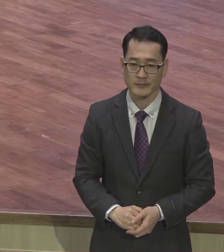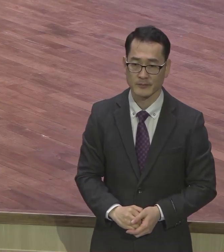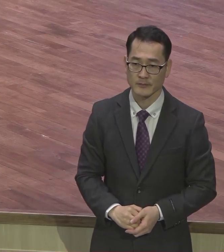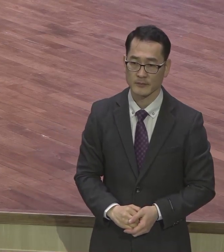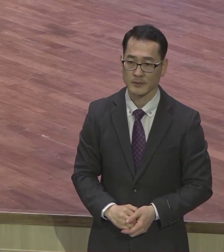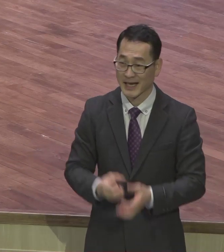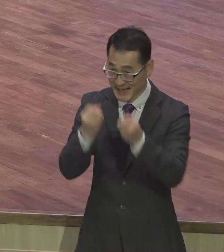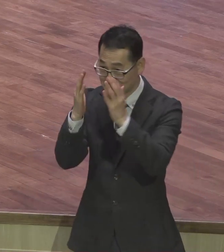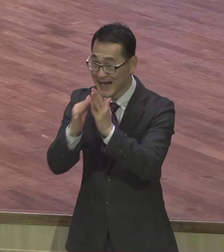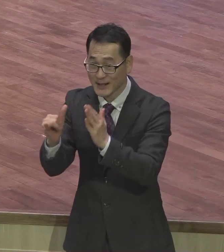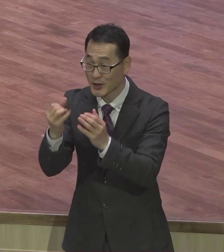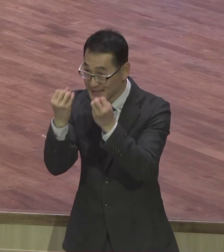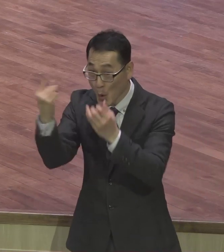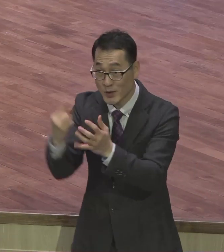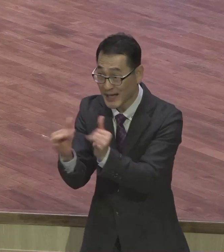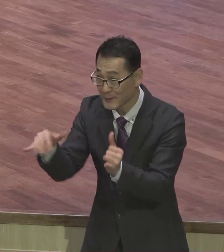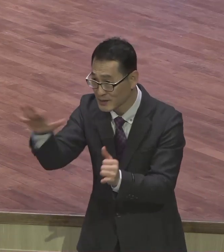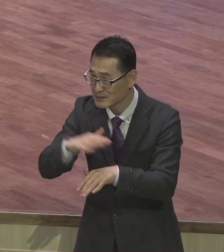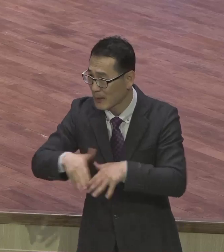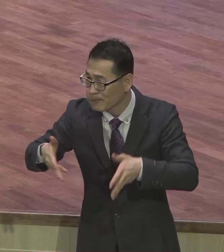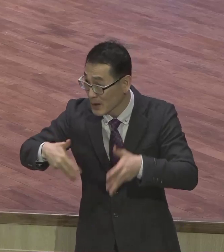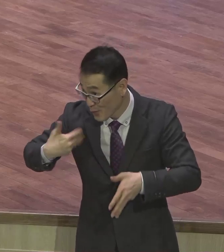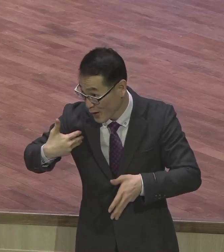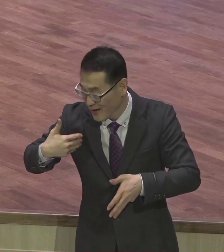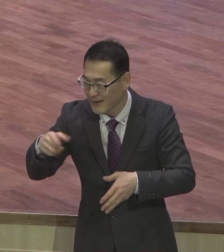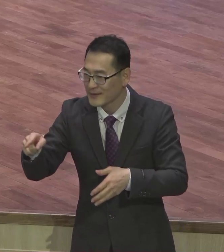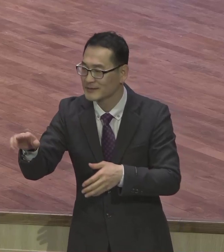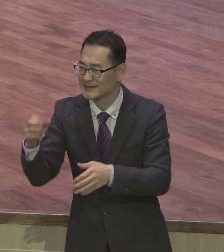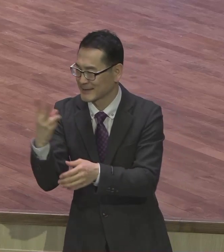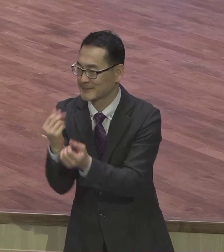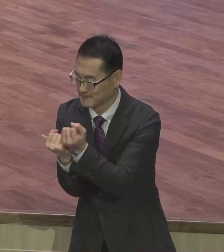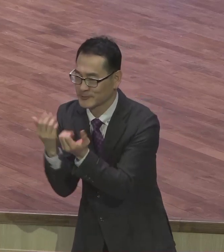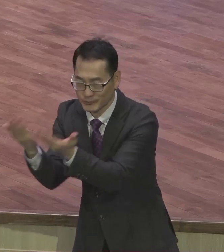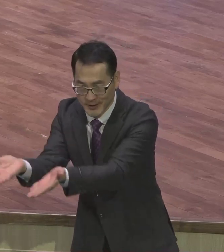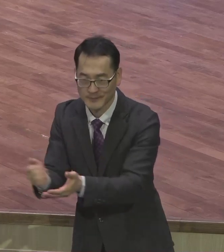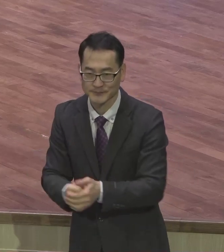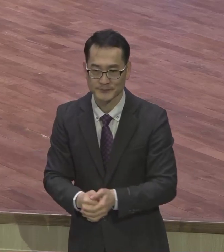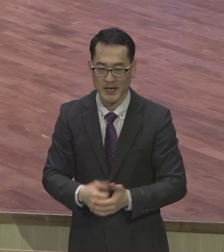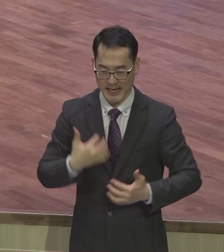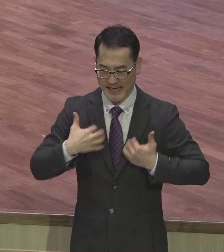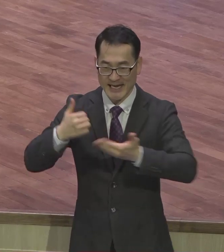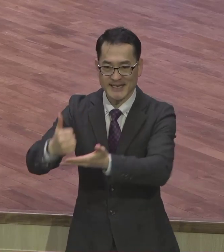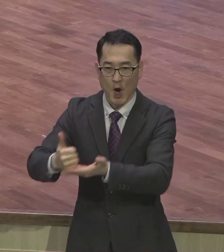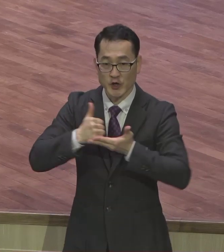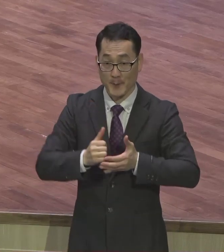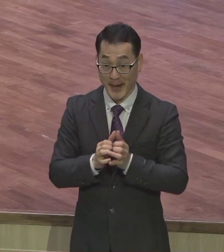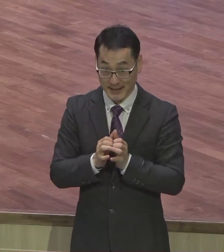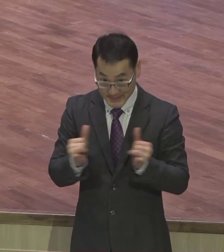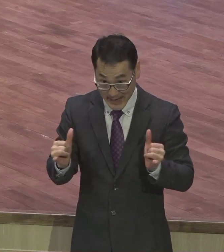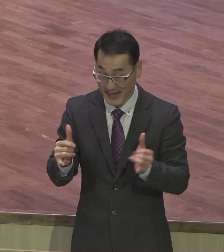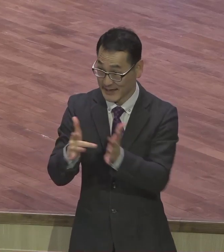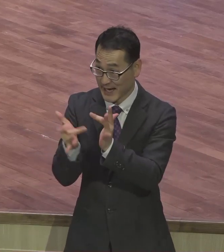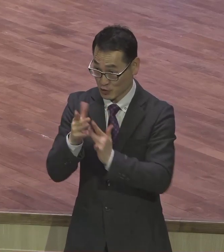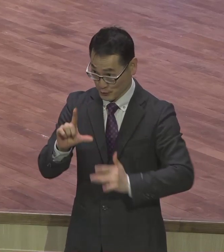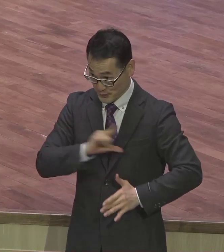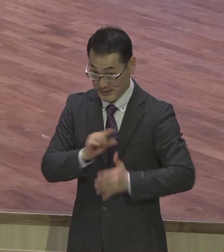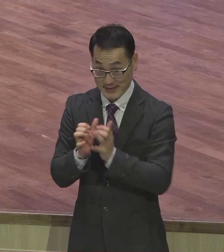성경은 그렇게 말합니다 영접하는 자 그 이름을 믿는 자는 하나님의 자녀가 되고